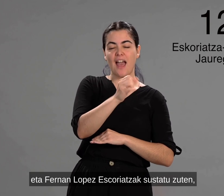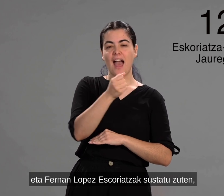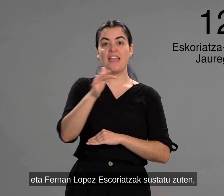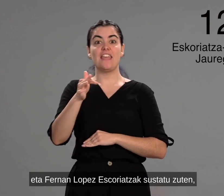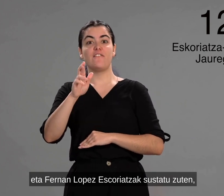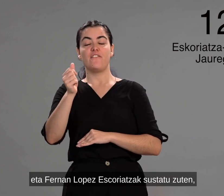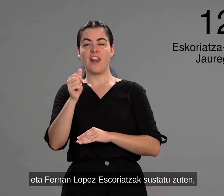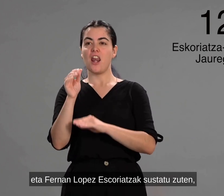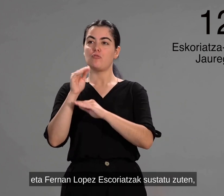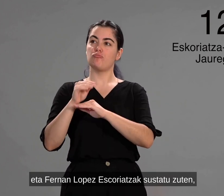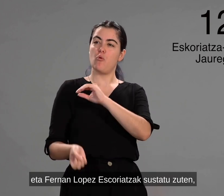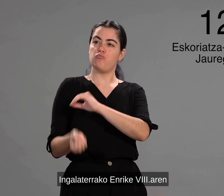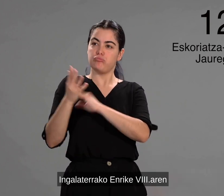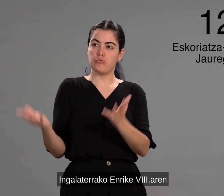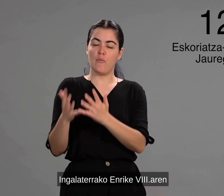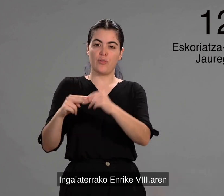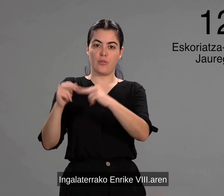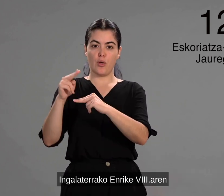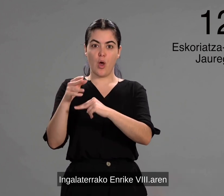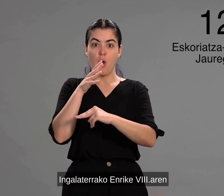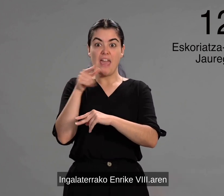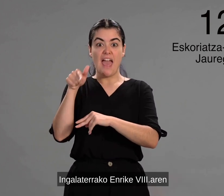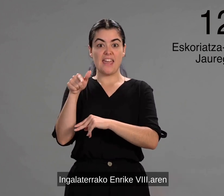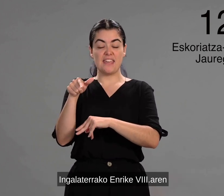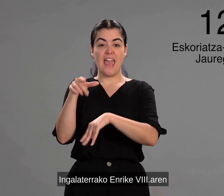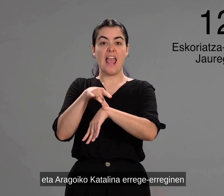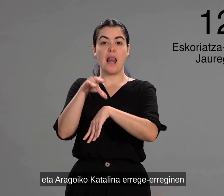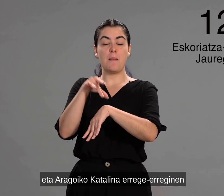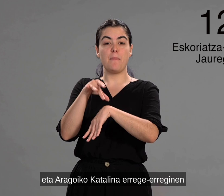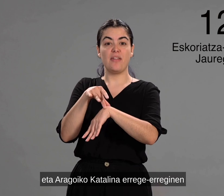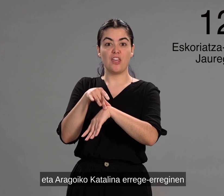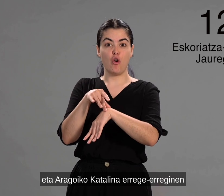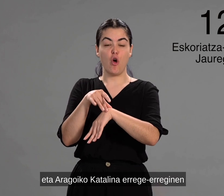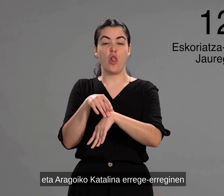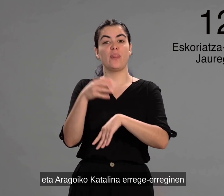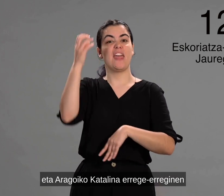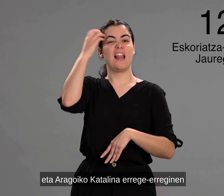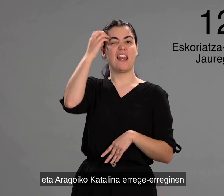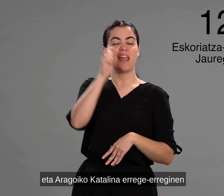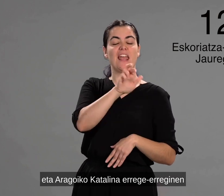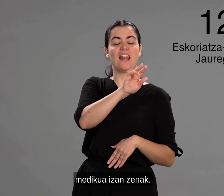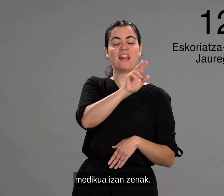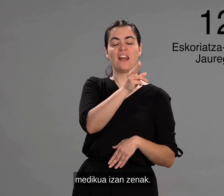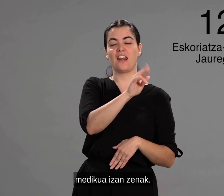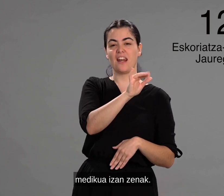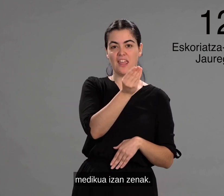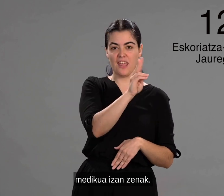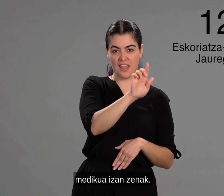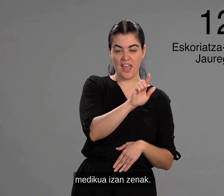eskoriatzak sustatu zuten, ingalaterrako enrike zortzigarren eta aragoiko katalina errege erreginen medikua izan zenak.